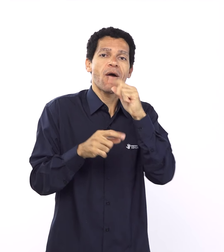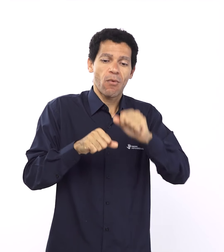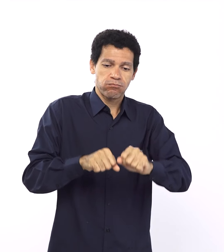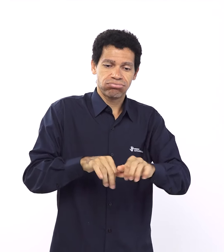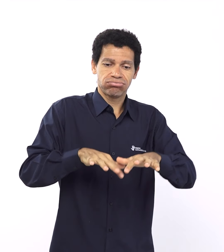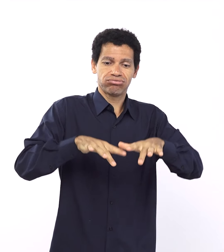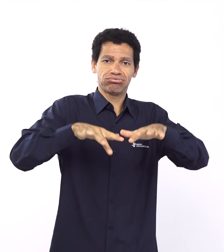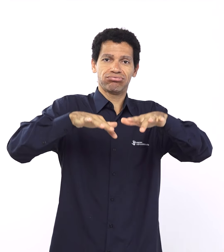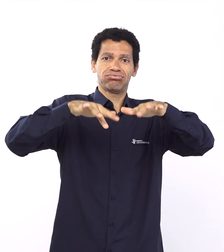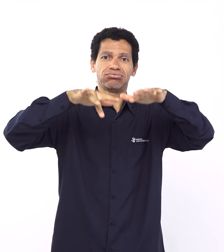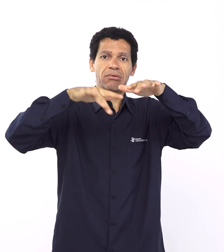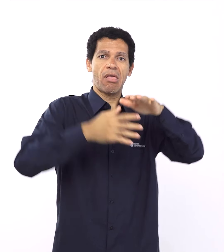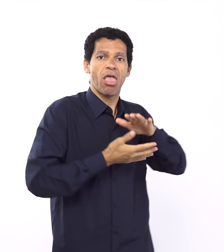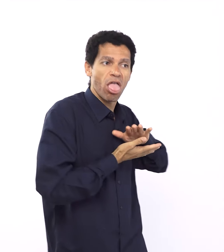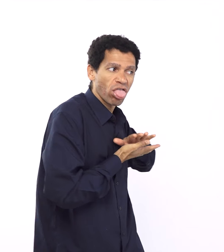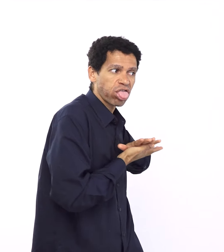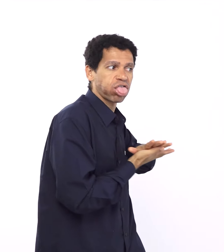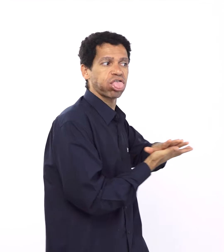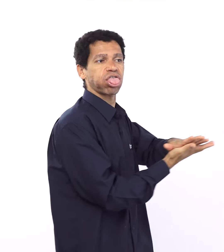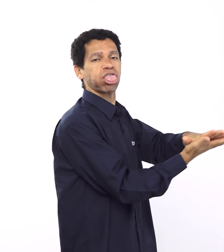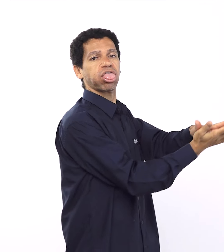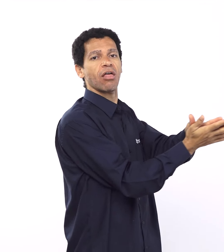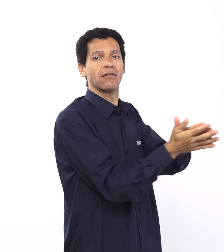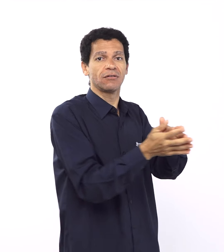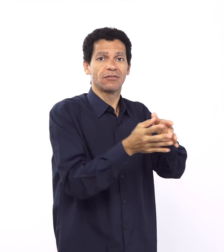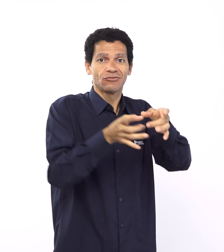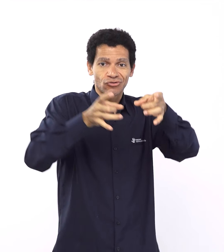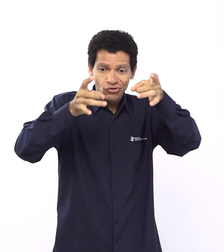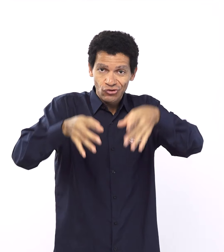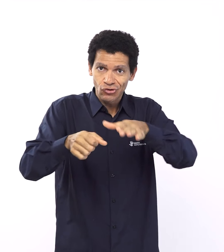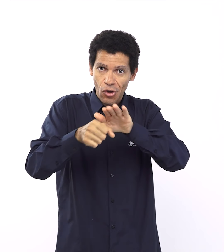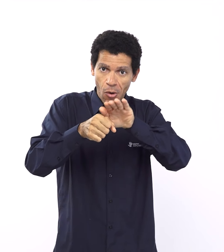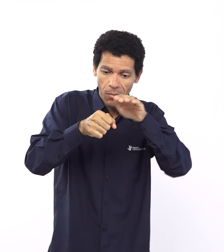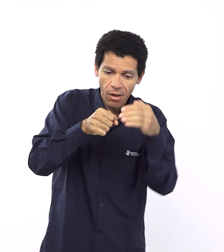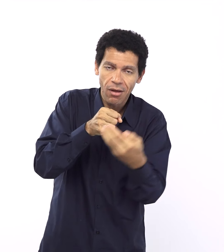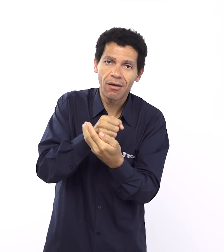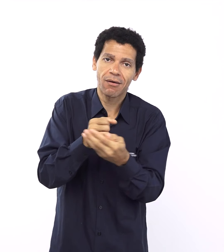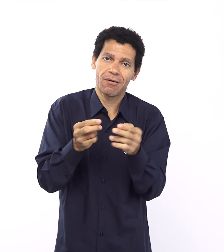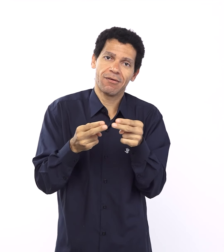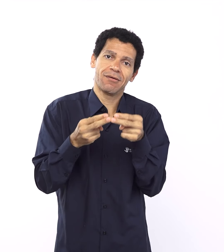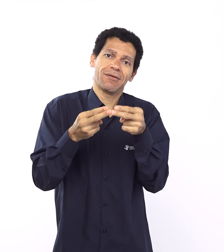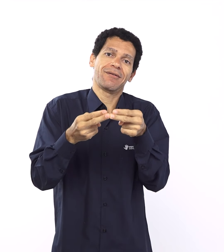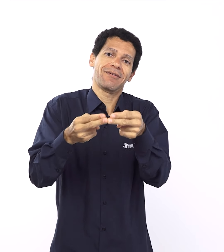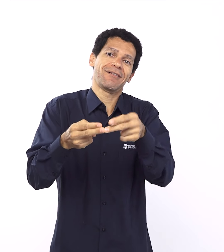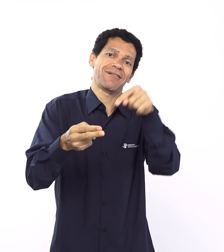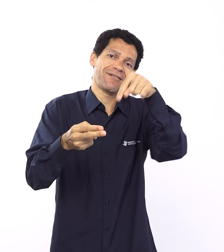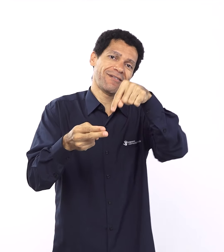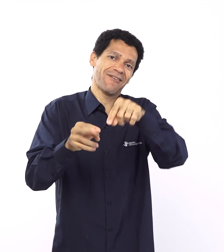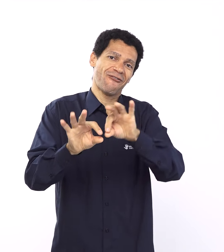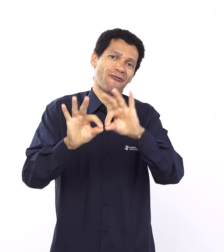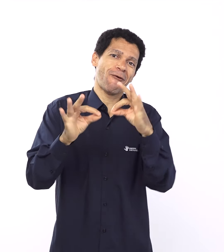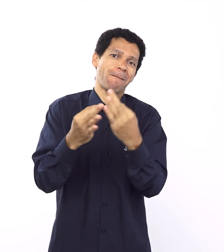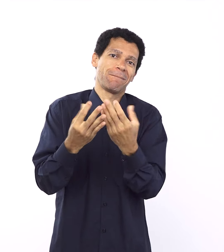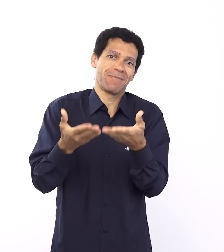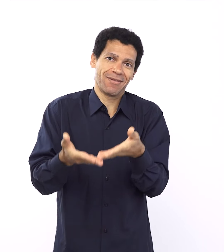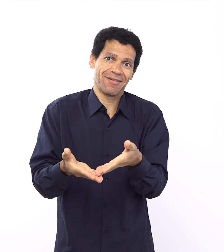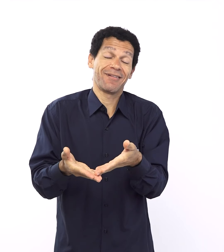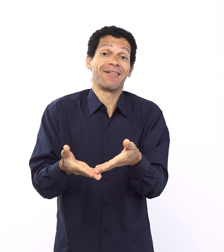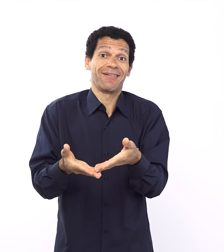poupado e aqui tem graça, né? Apesar de Noé ser um homem íntegro e justo, a gente vê claramente que ele sai